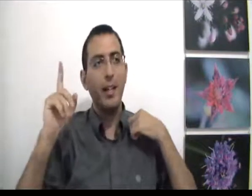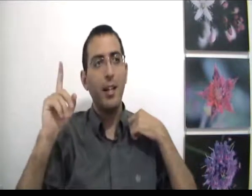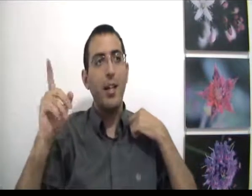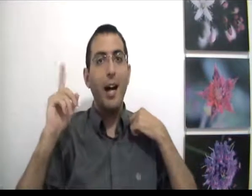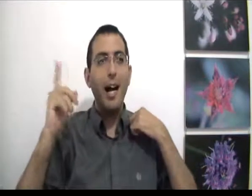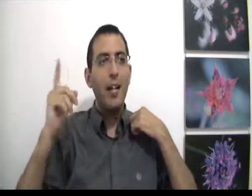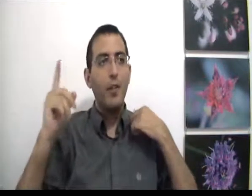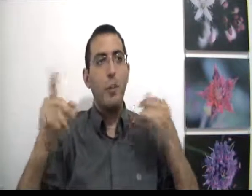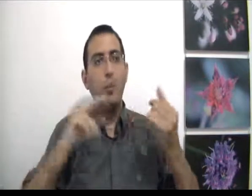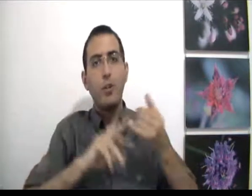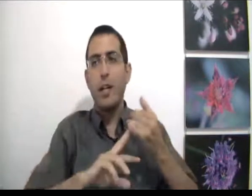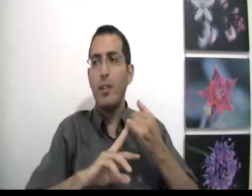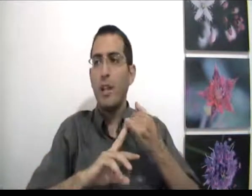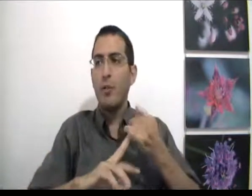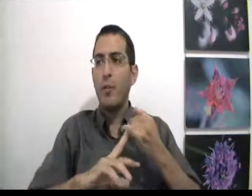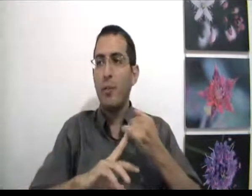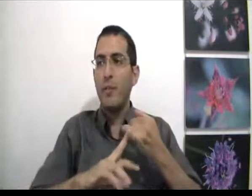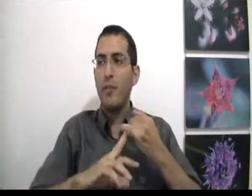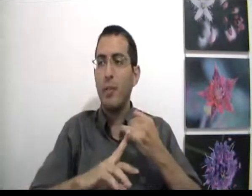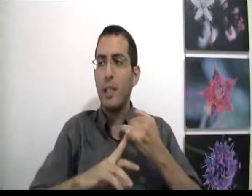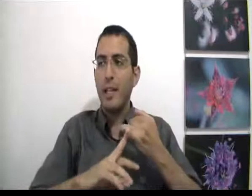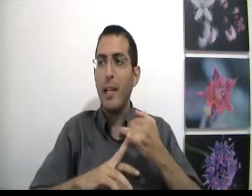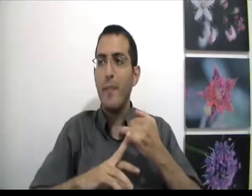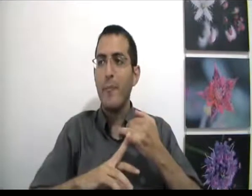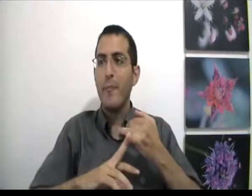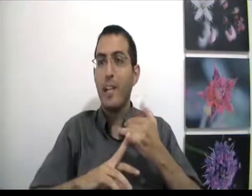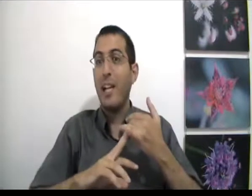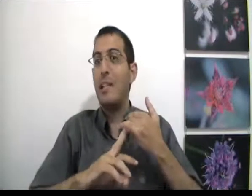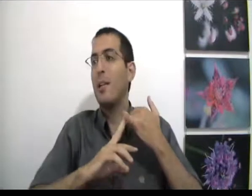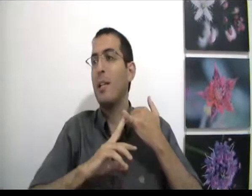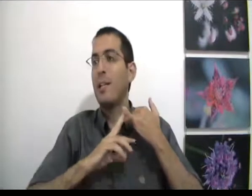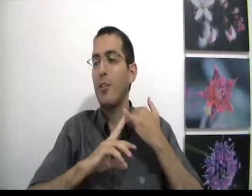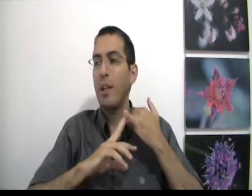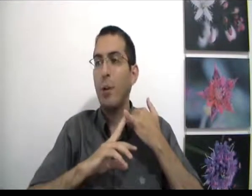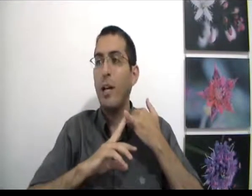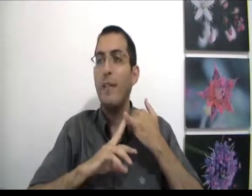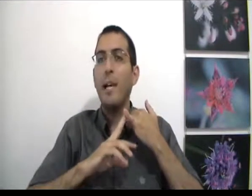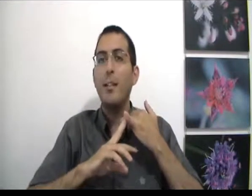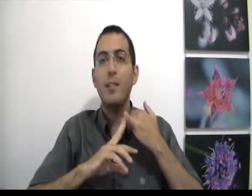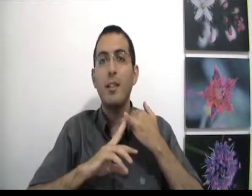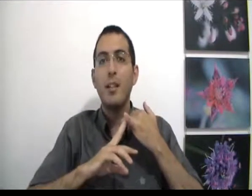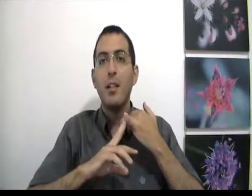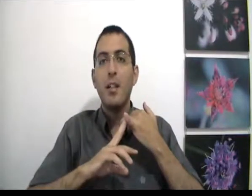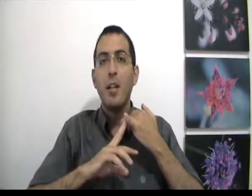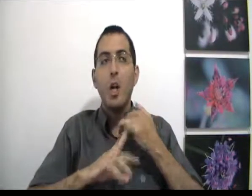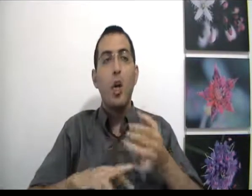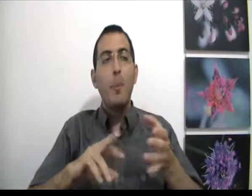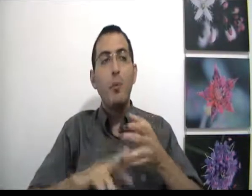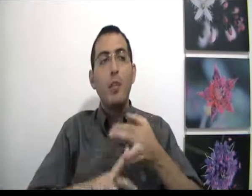א. לא בטוח שהדרך שלך תוביל אותך לפה שאתה רוצה להגיע כי לך תדע אולי הסכל שלך טועה וב. לא בטוח